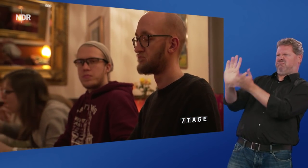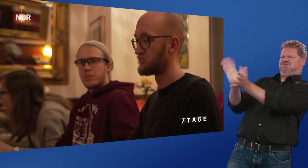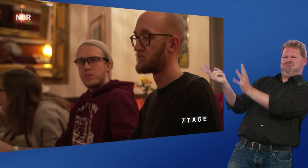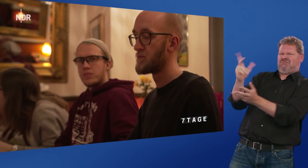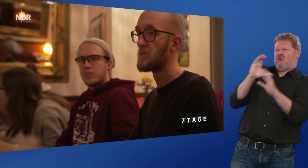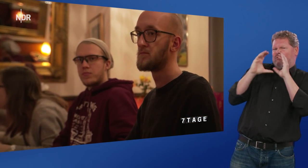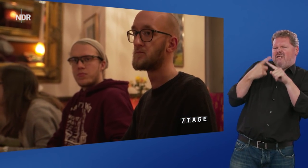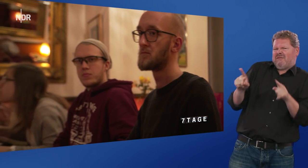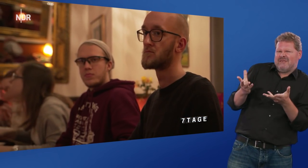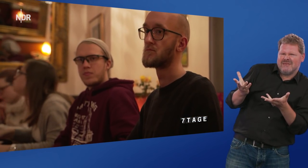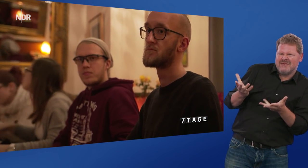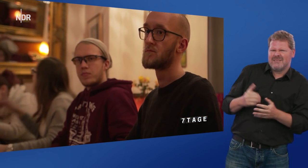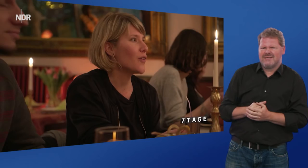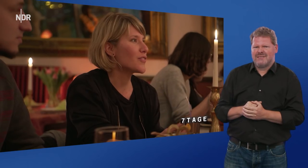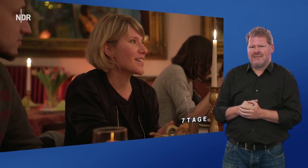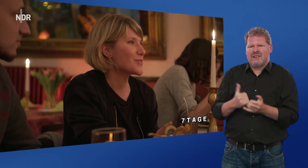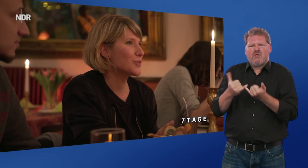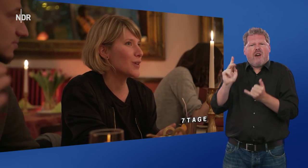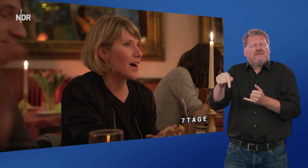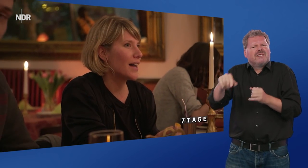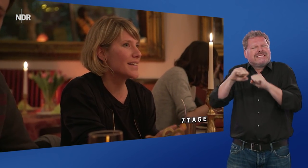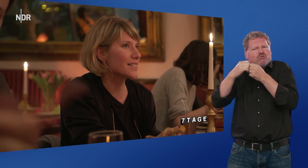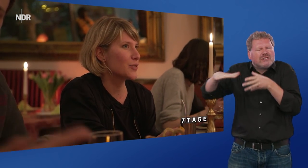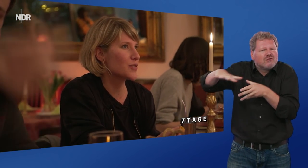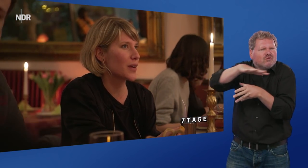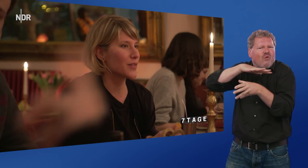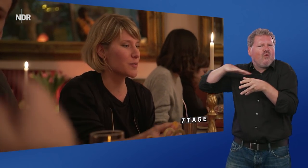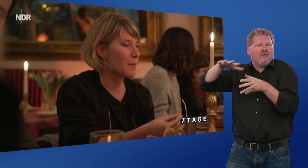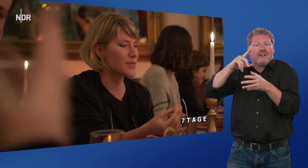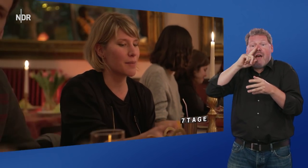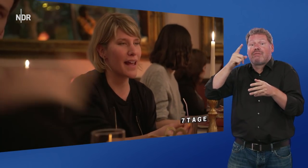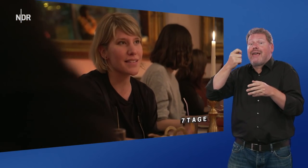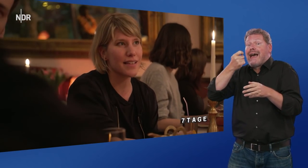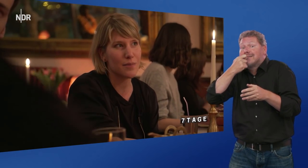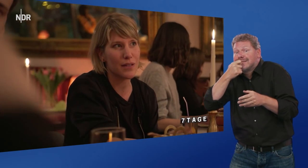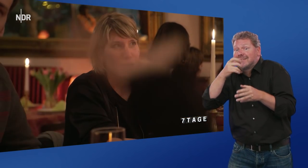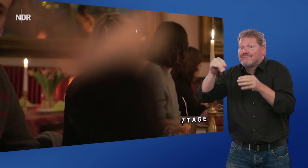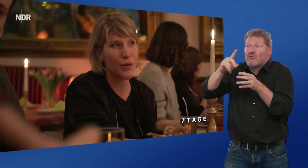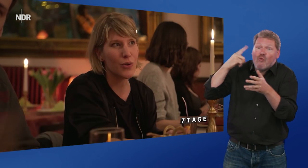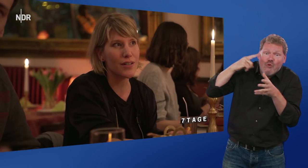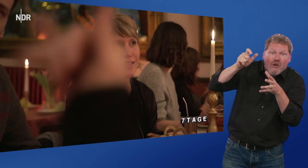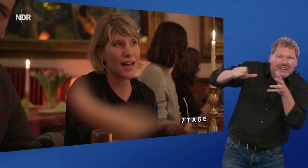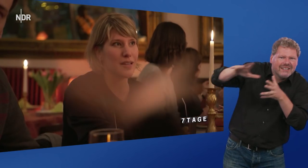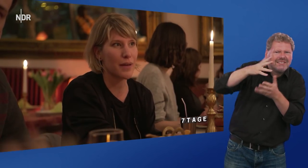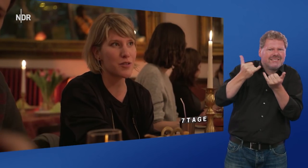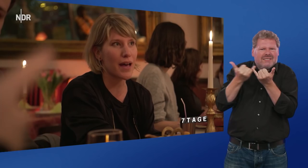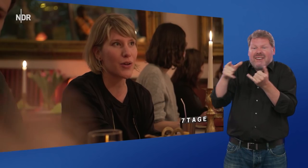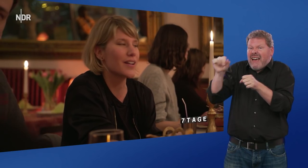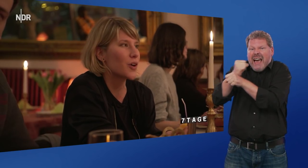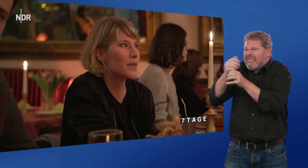ihr euch unterhalten könnt. Wie oft in Alltagssituationen, dass man mal essen geht mit anderen Hörenden, die keine Gebärdensprache können, das kommt